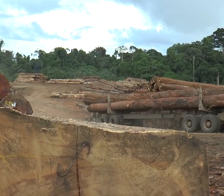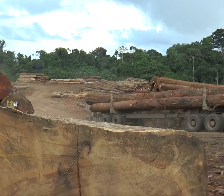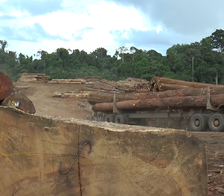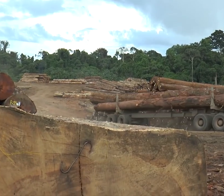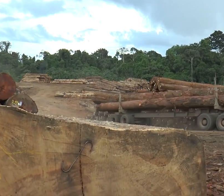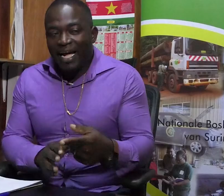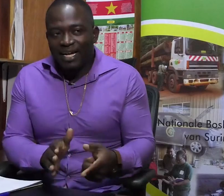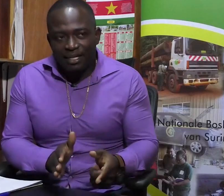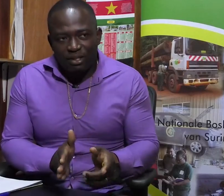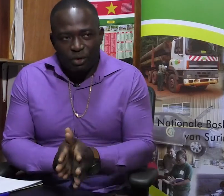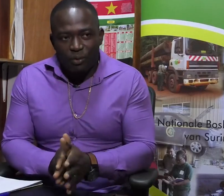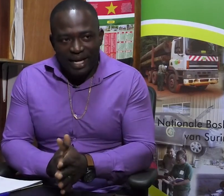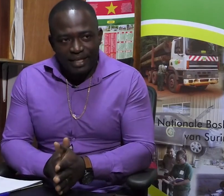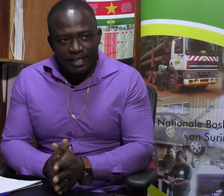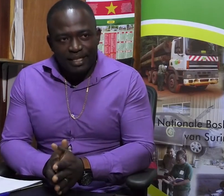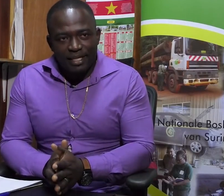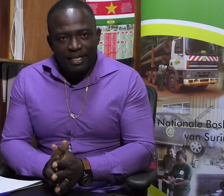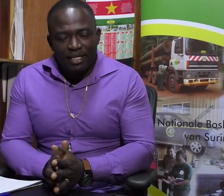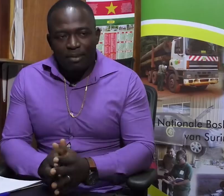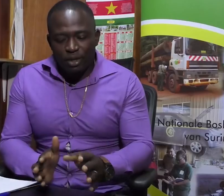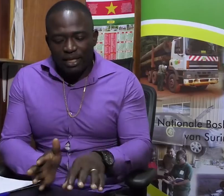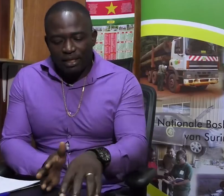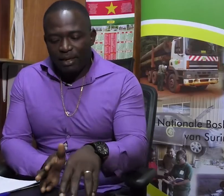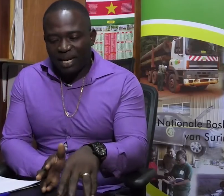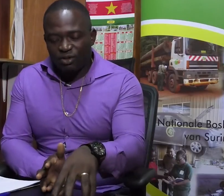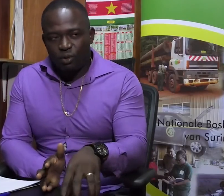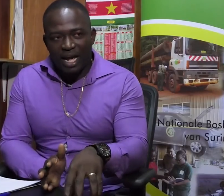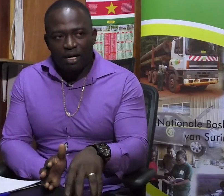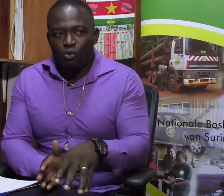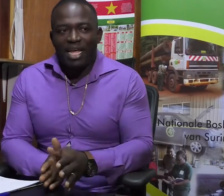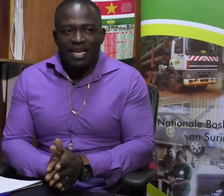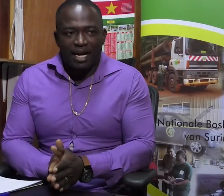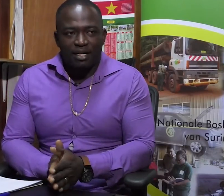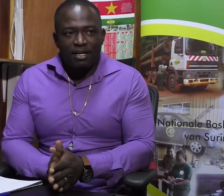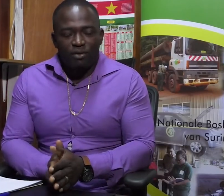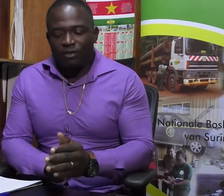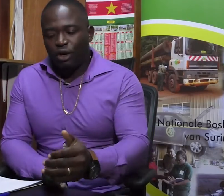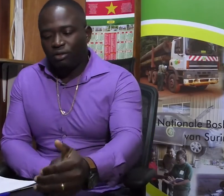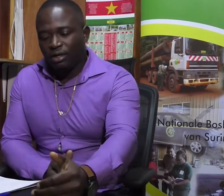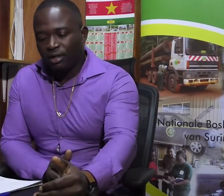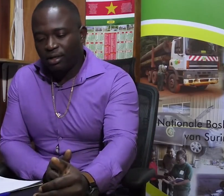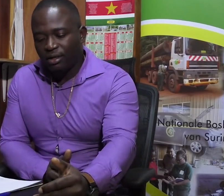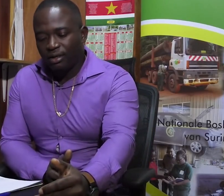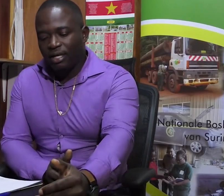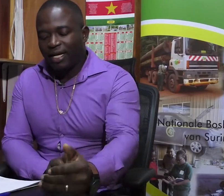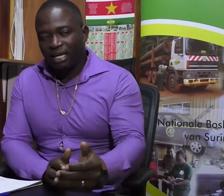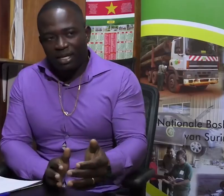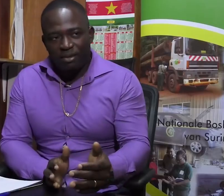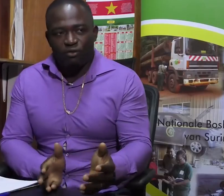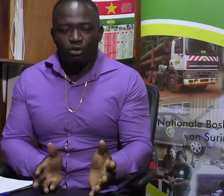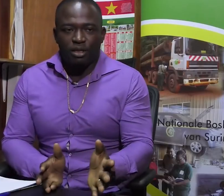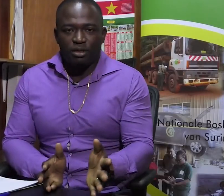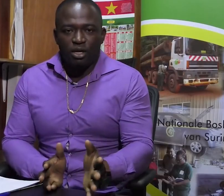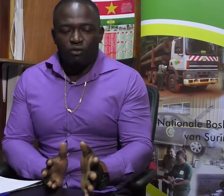langer te kunnen werken, dan bedoel ik in plaats van twee dagen gewoon één dag. Want vanuit een lange